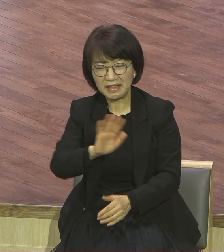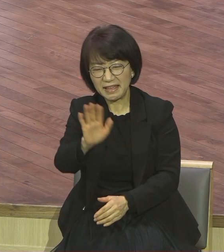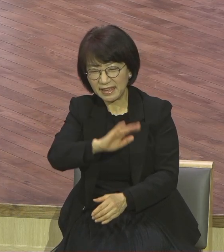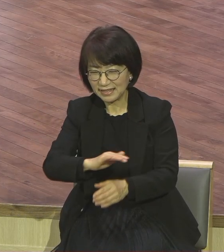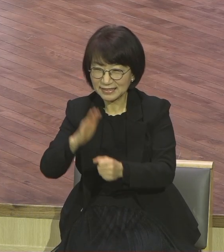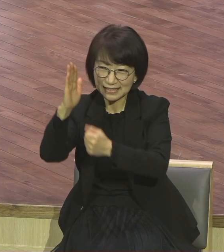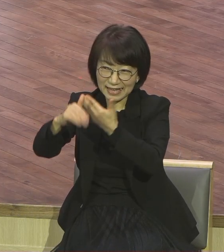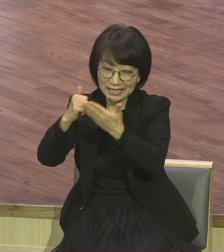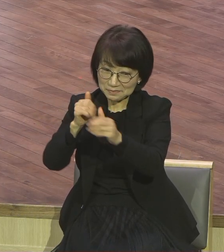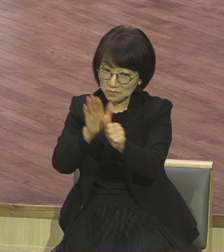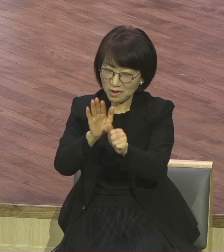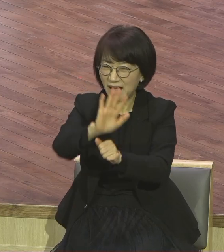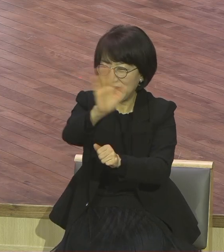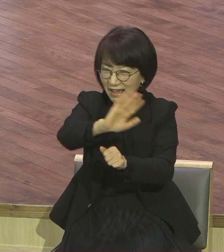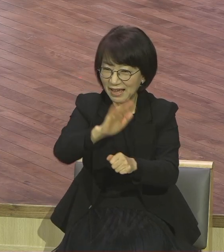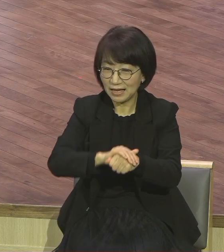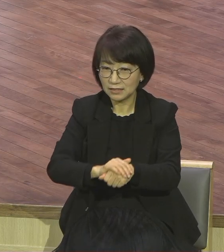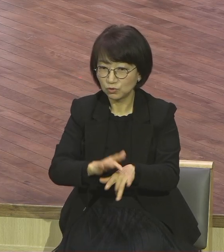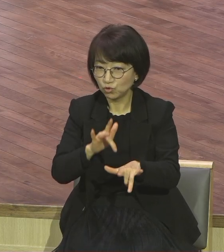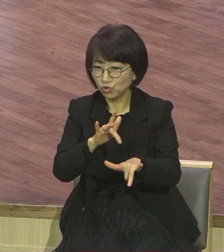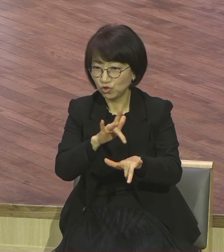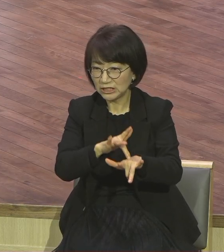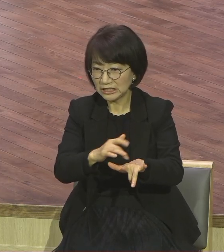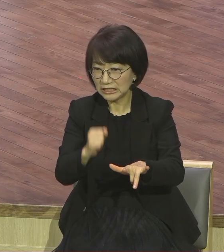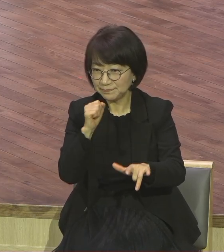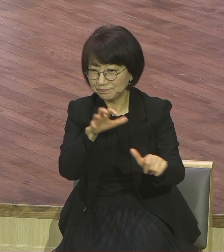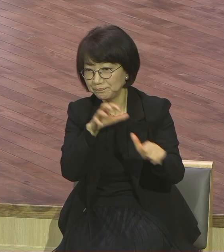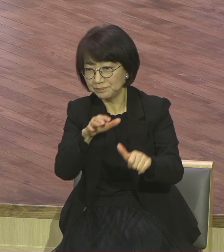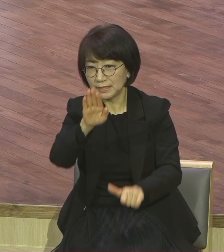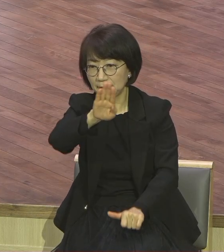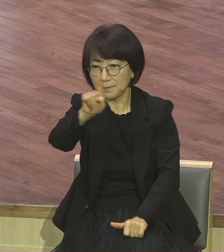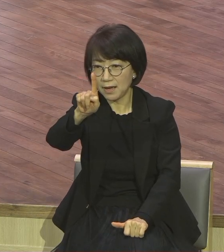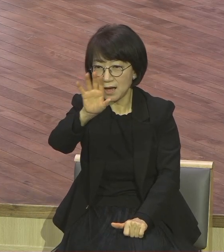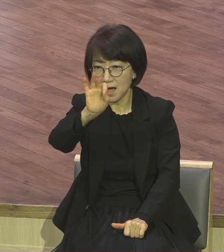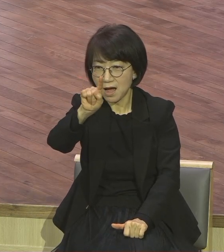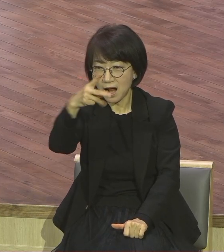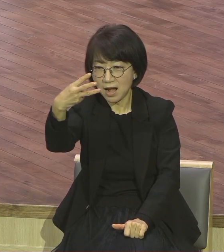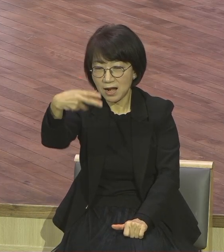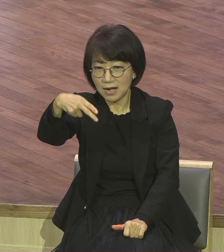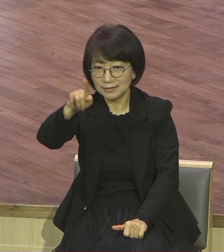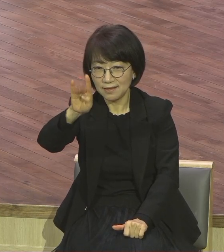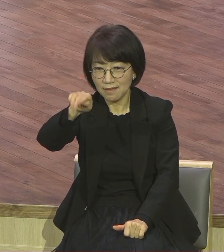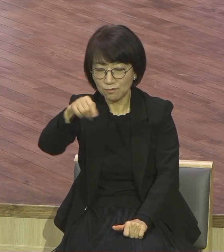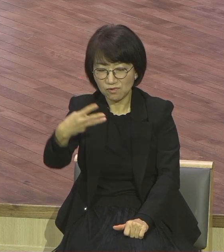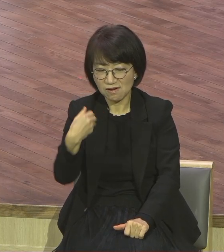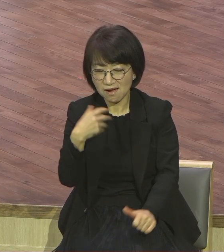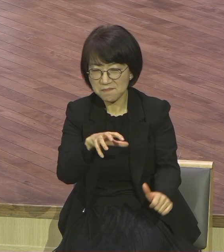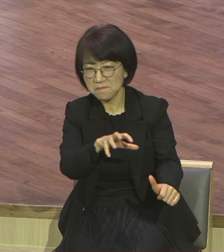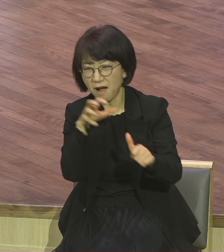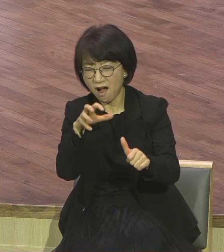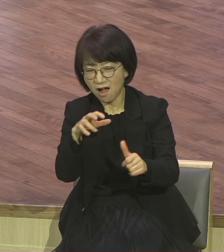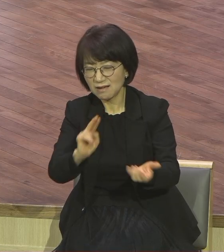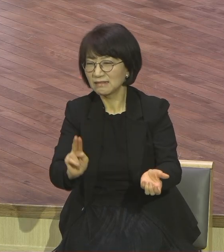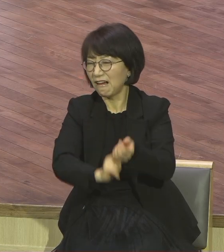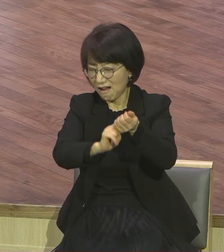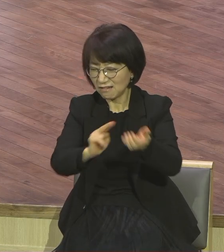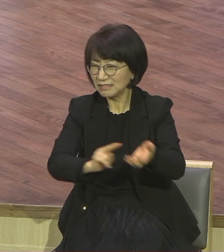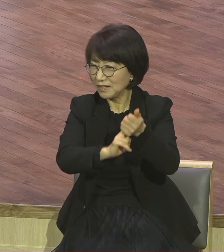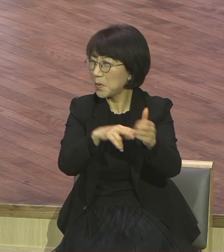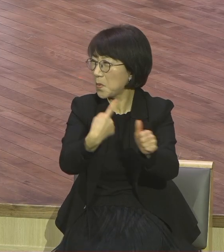이건 귀신왕 발새불의 힘을 빌려서 하는 거야. 그렇게 비판했습니다. 귀신의